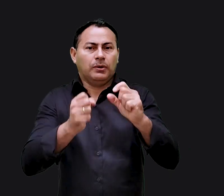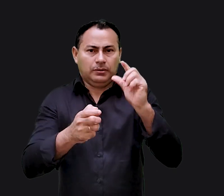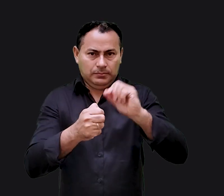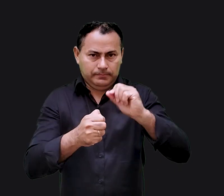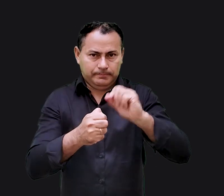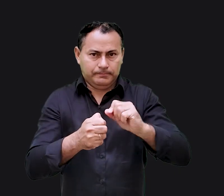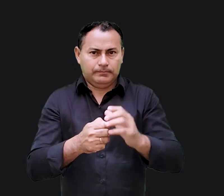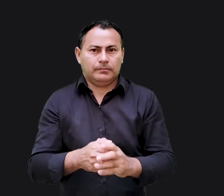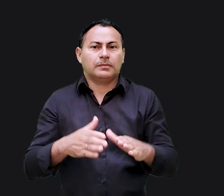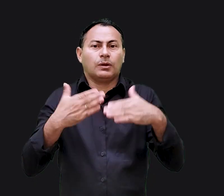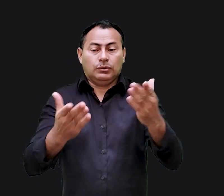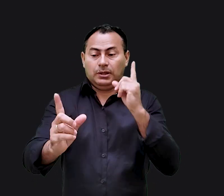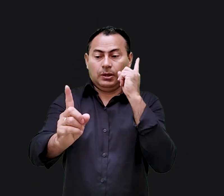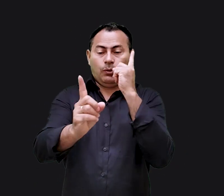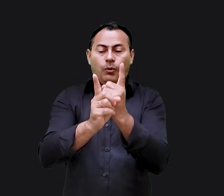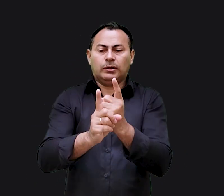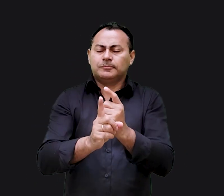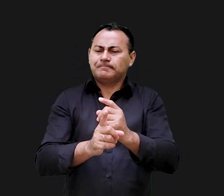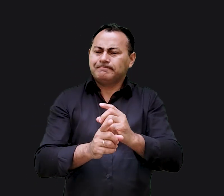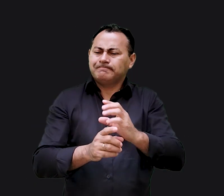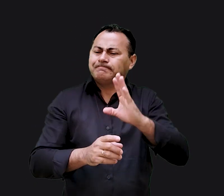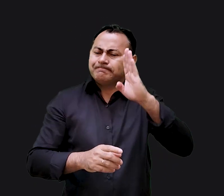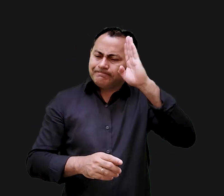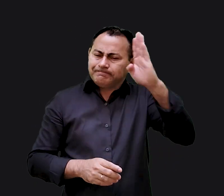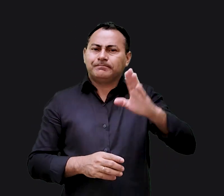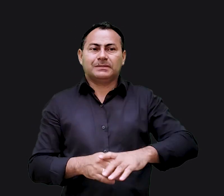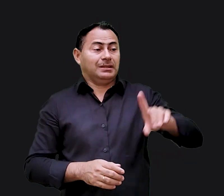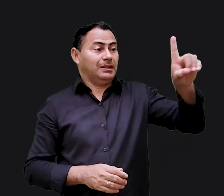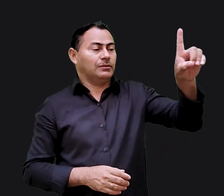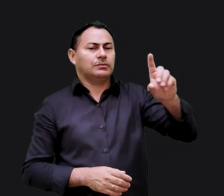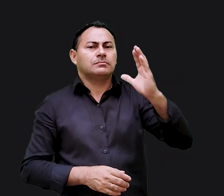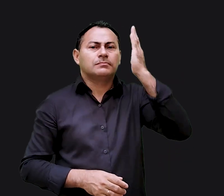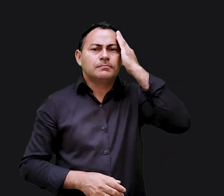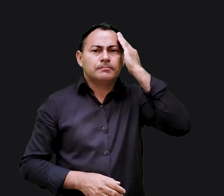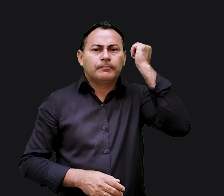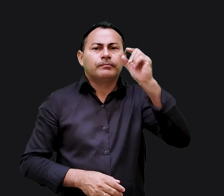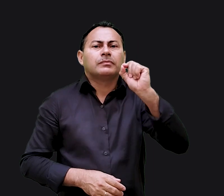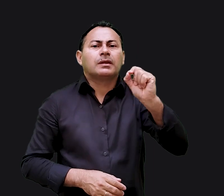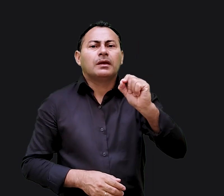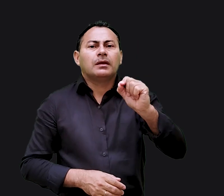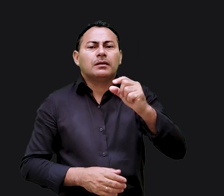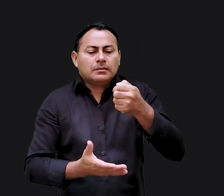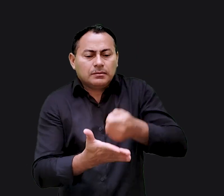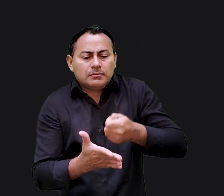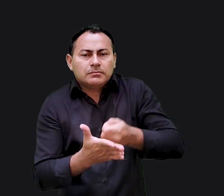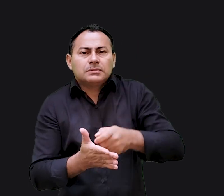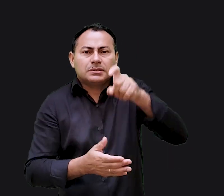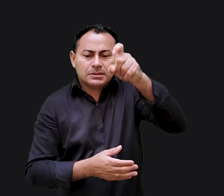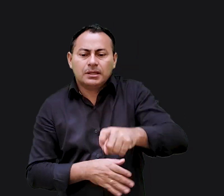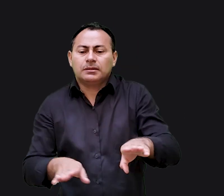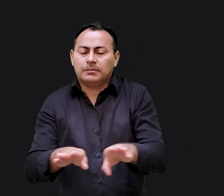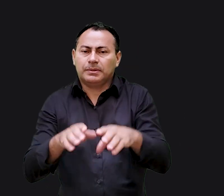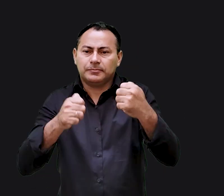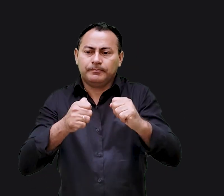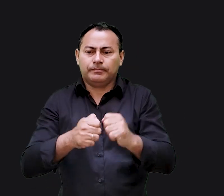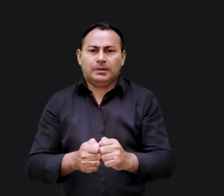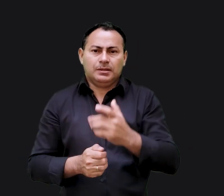e o que Ele pode fazer. E quando encontraram a essência de Deus descobriram a essência de quem e de quem eles deveriam ser também.